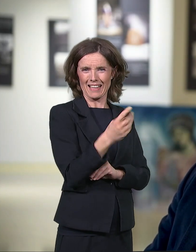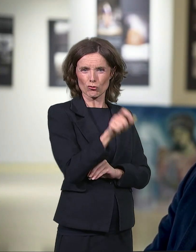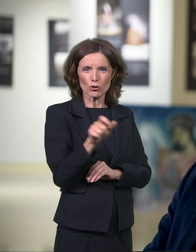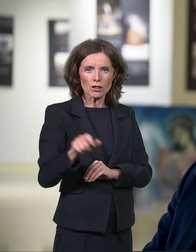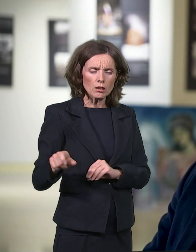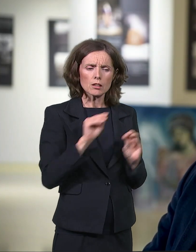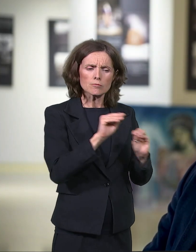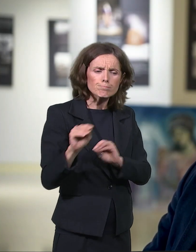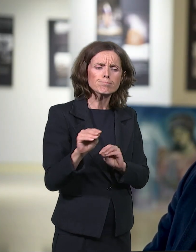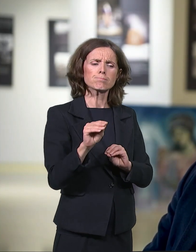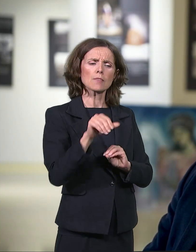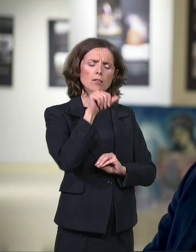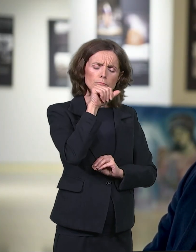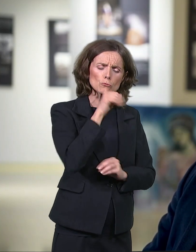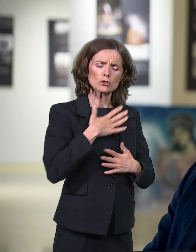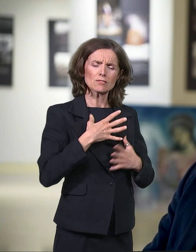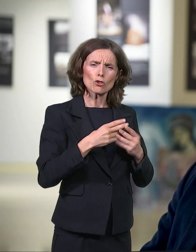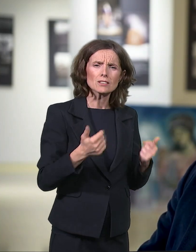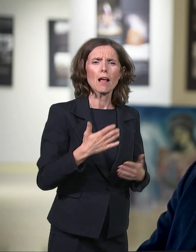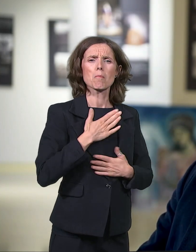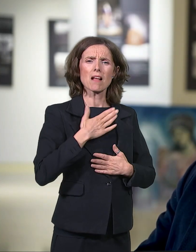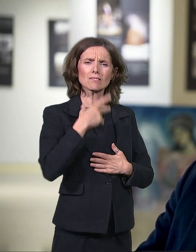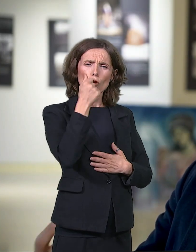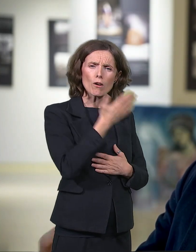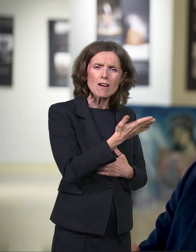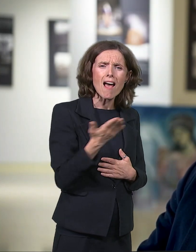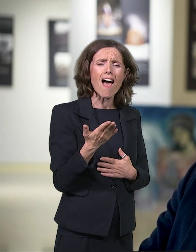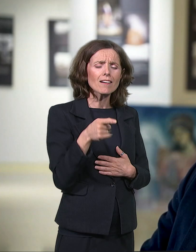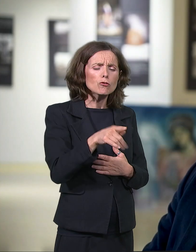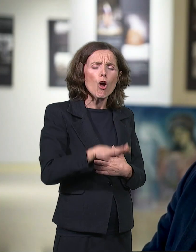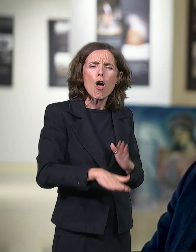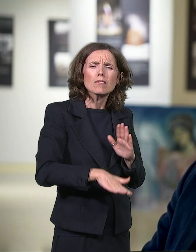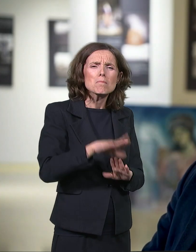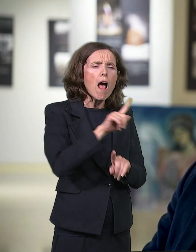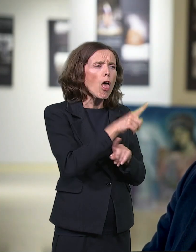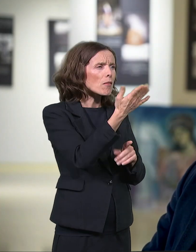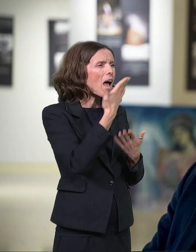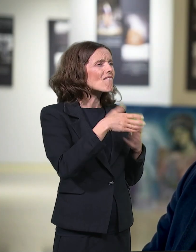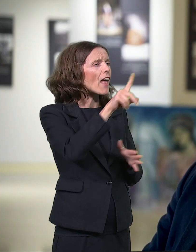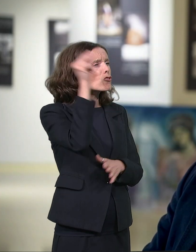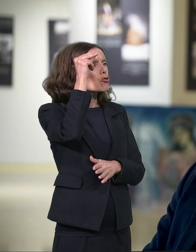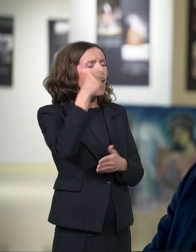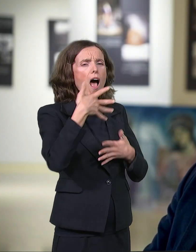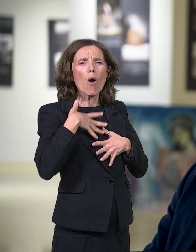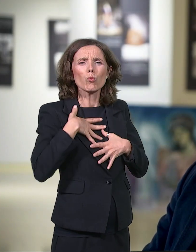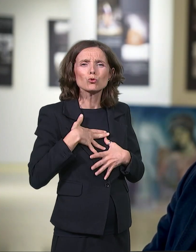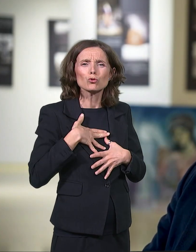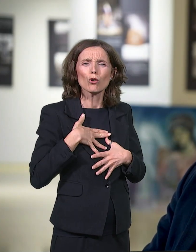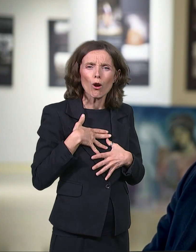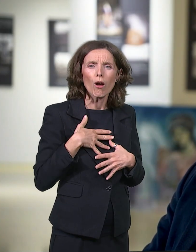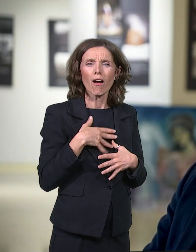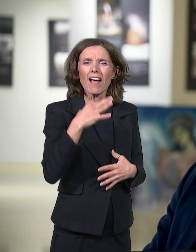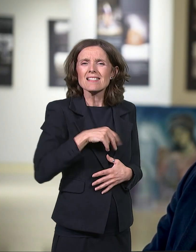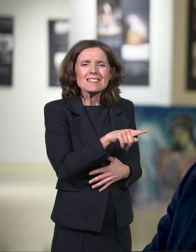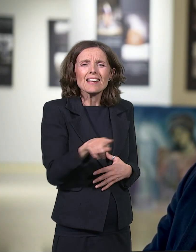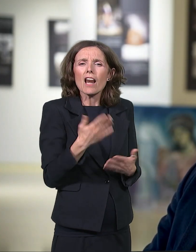se, da tako kažemo, od malih nogu primao kod njegovih sinova, tako